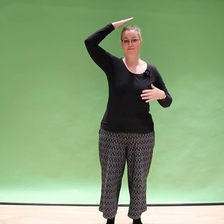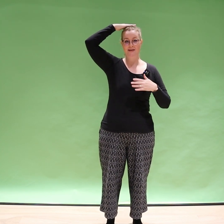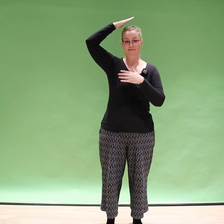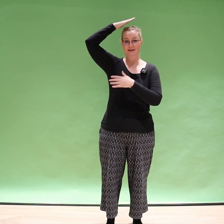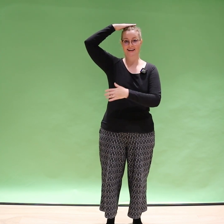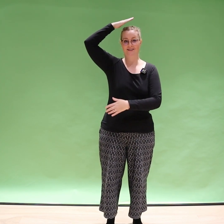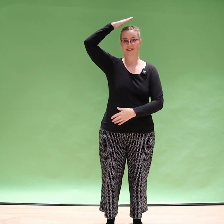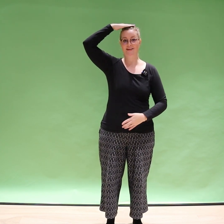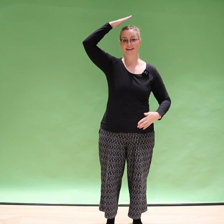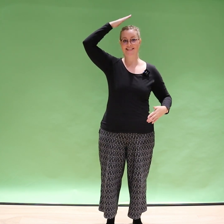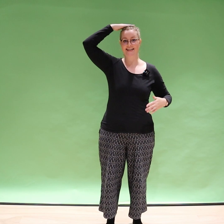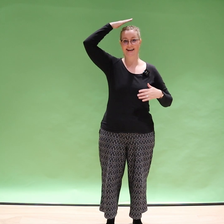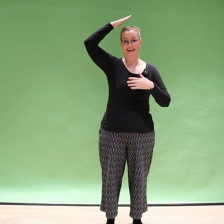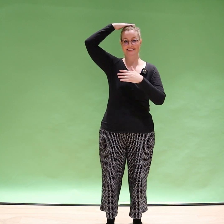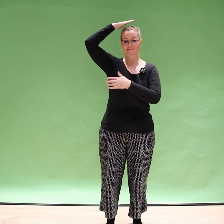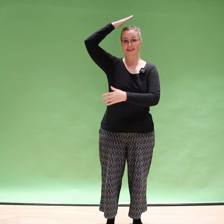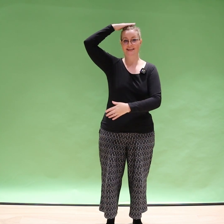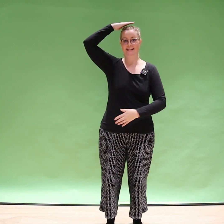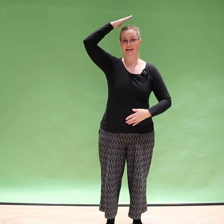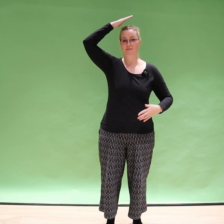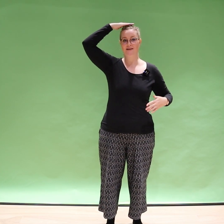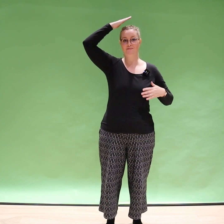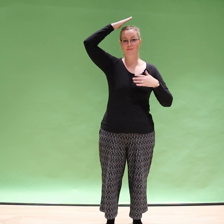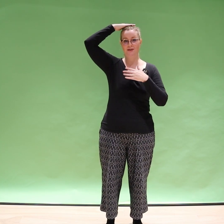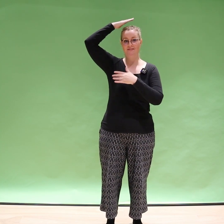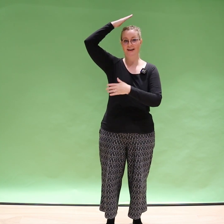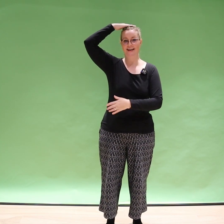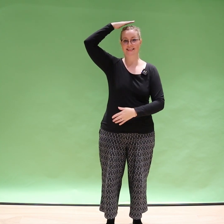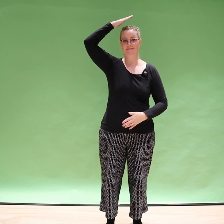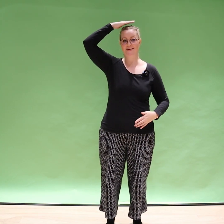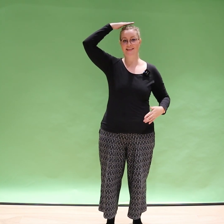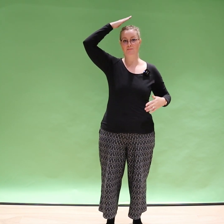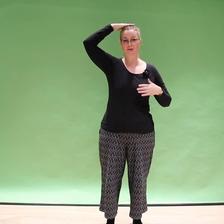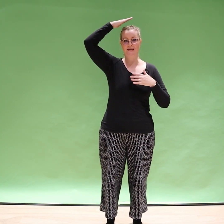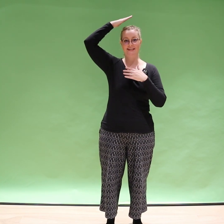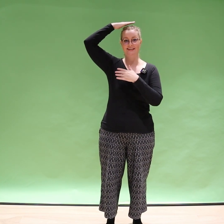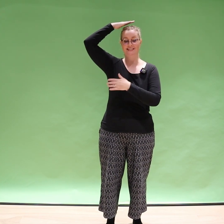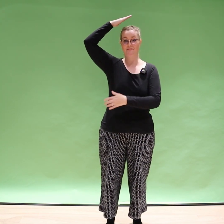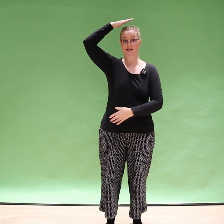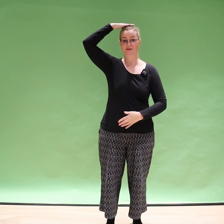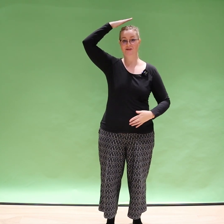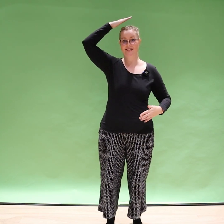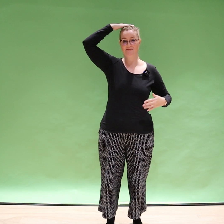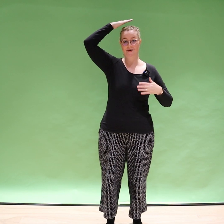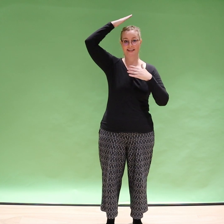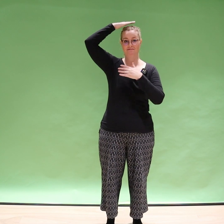pään päällä oleva käsi lähtisi tekemään pyörivää liikettä, vaan se taputtaisi aina samaan kohtaan päätä.